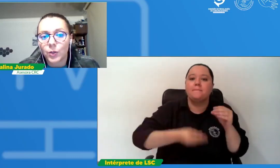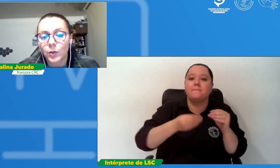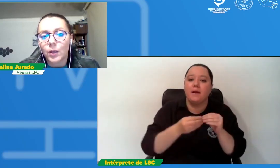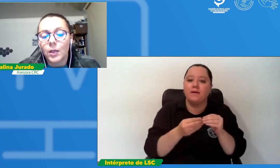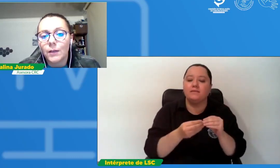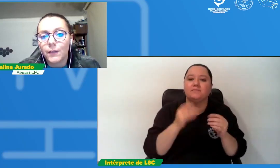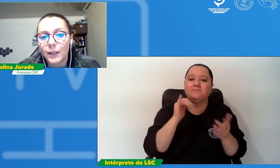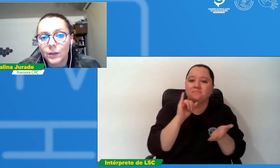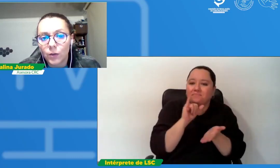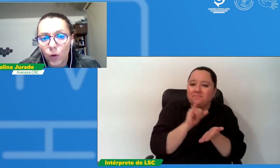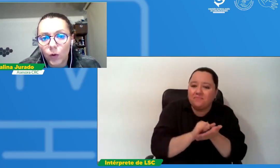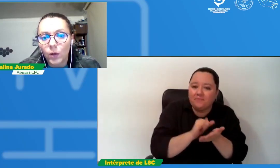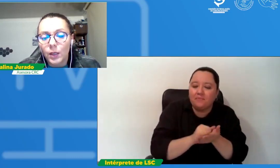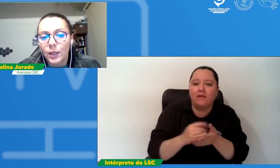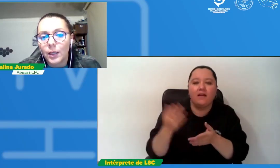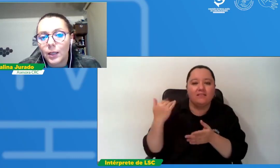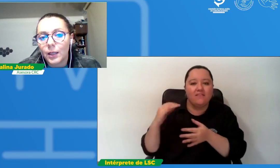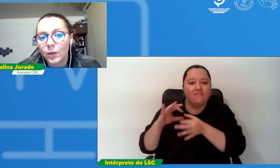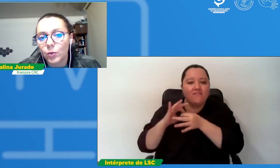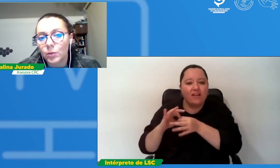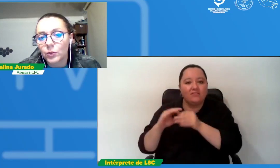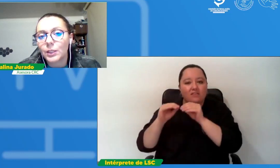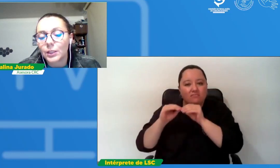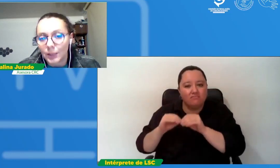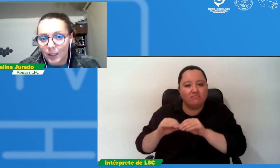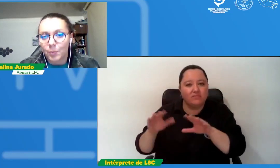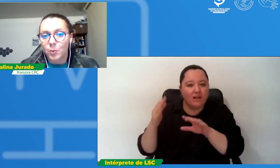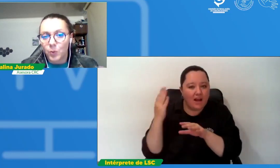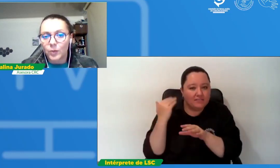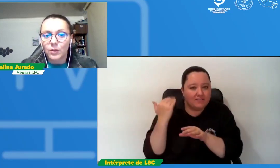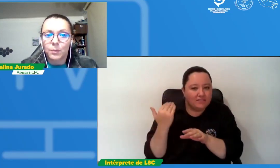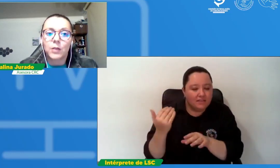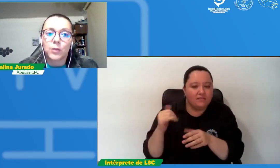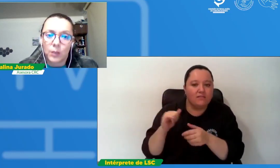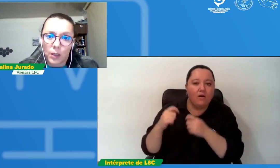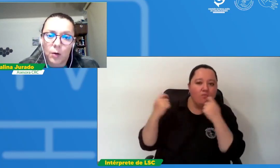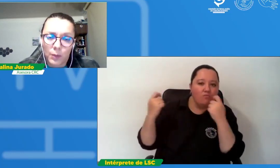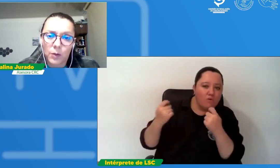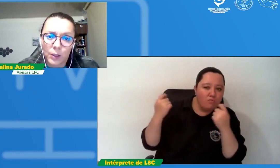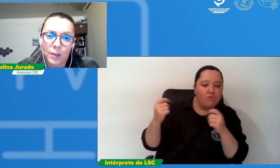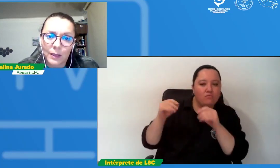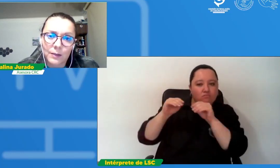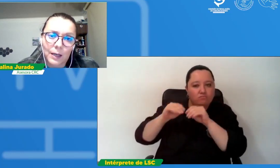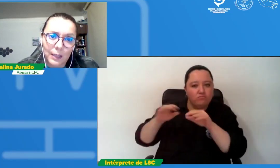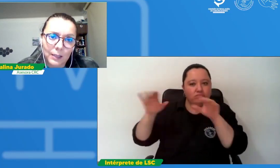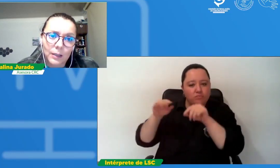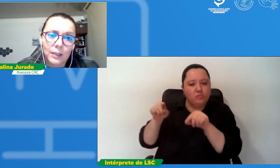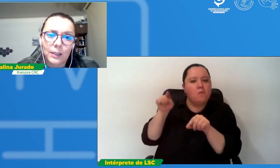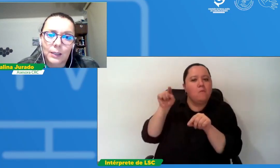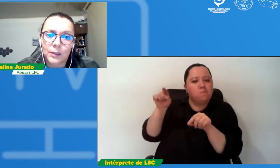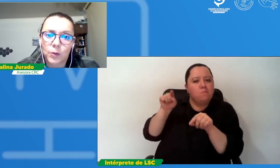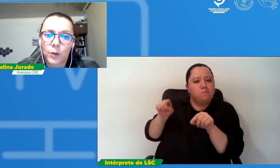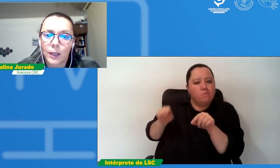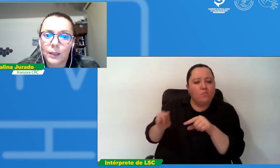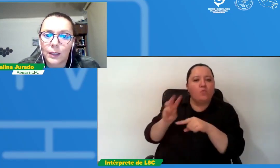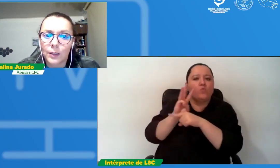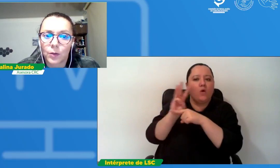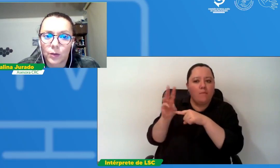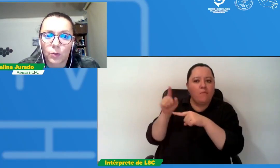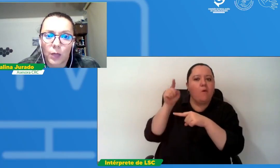FENASCOL en los últimos días promoviendo este espacio comprendo que también está el link de acceso a esos resultados